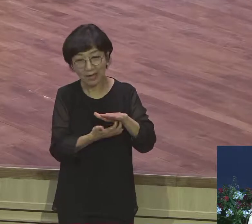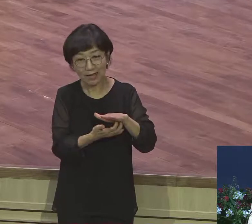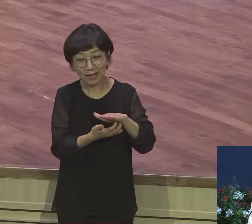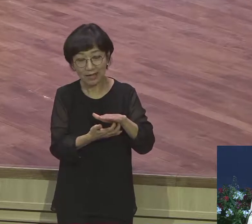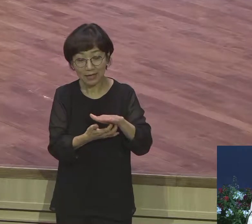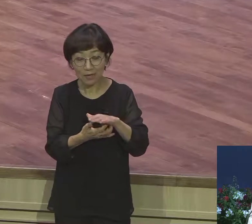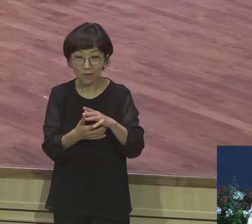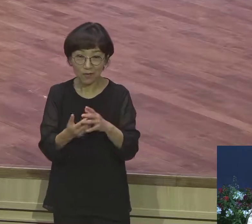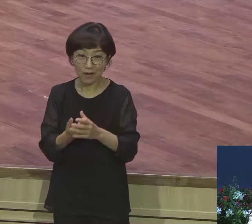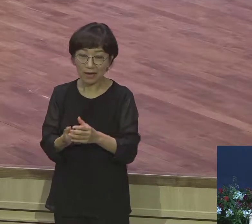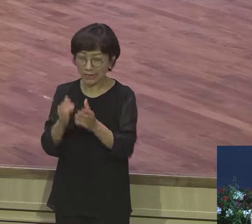기도를 했는데